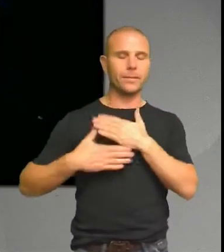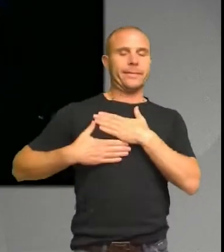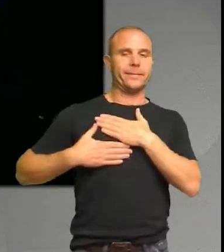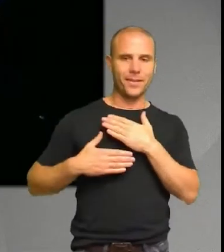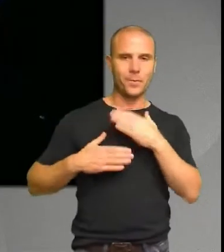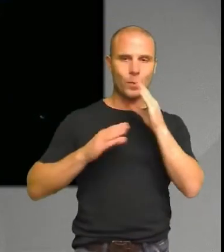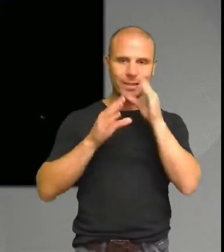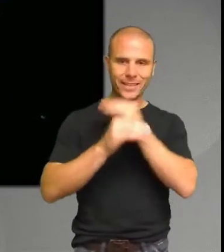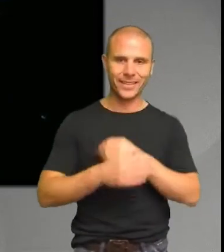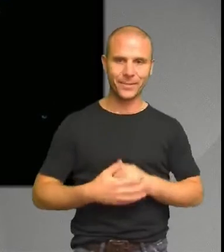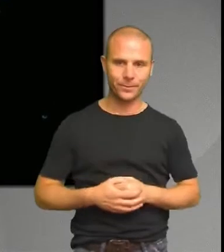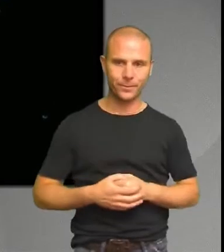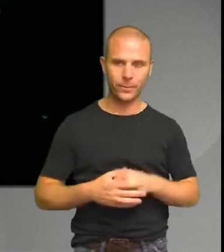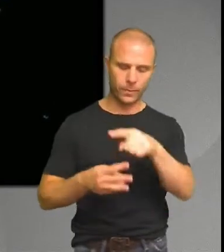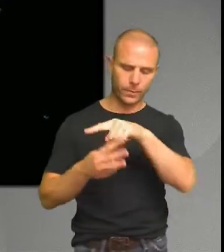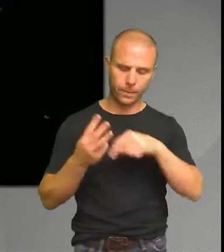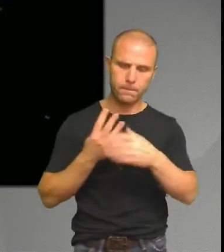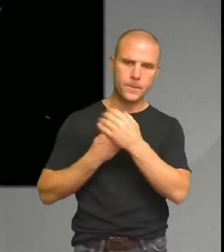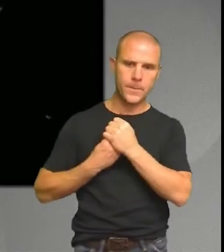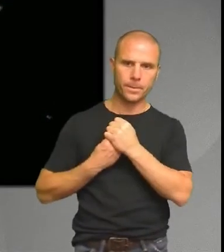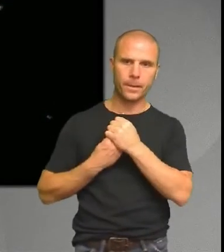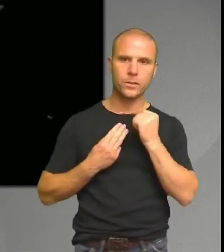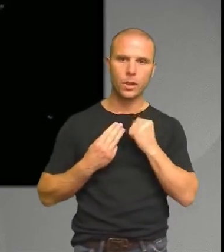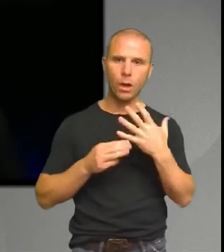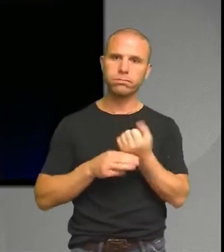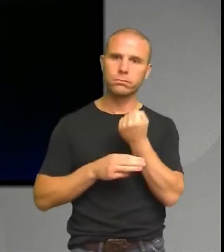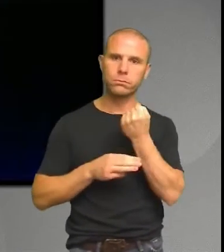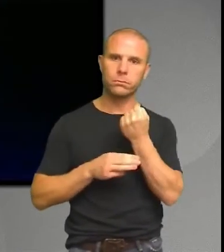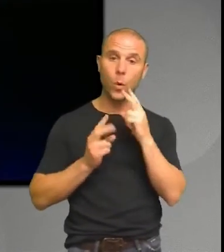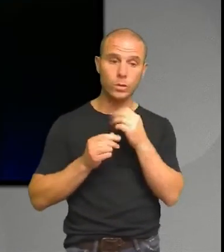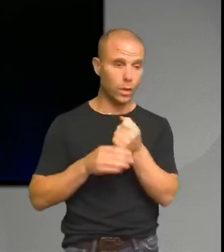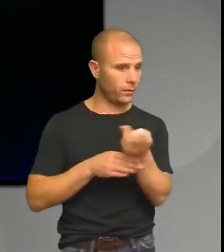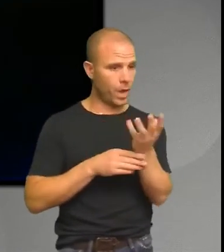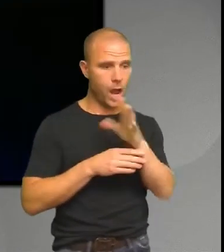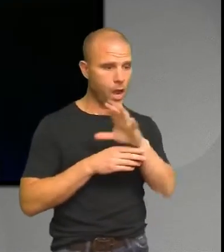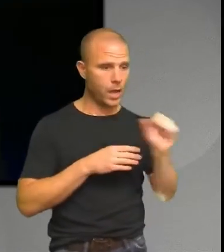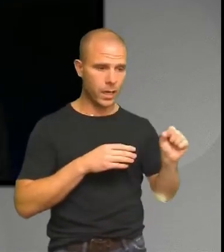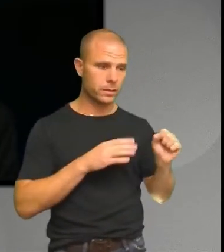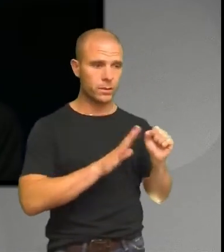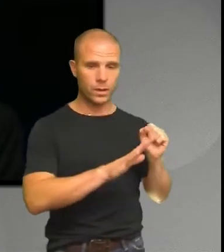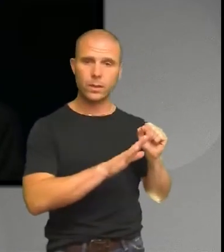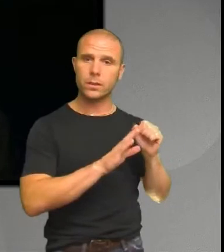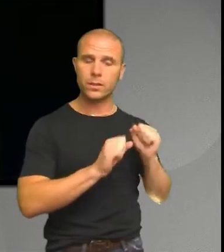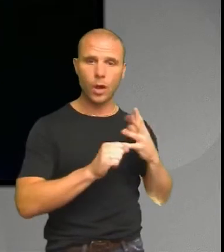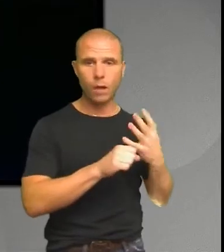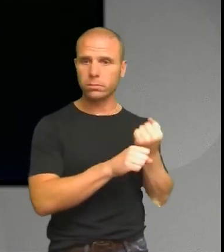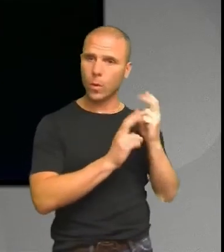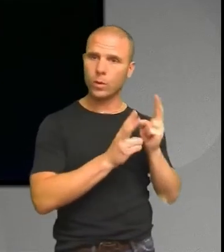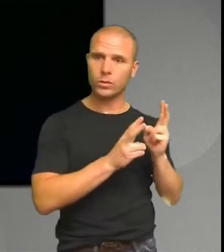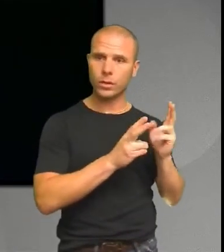För att de ska kunna förverkligas. Och för att alla ska kunna förverkligas. Det vill säga den här gemenskapen som vi ändå har tillsammans. Då måste vi